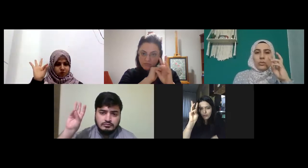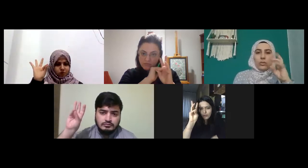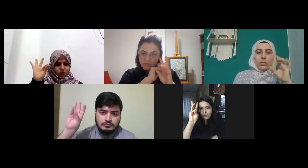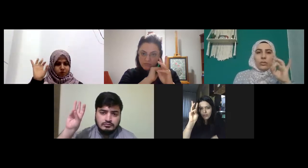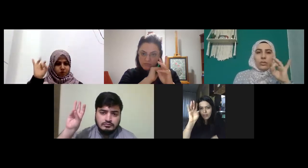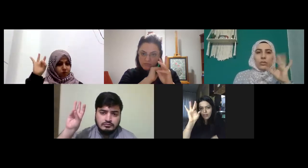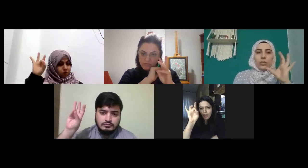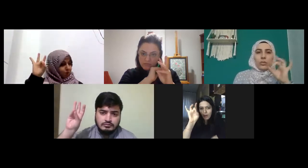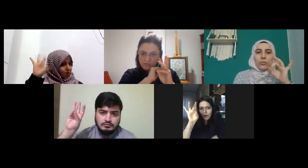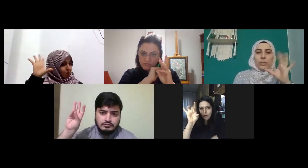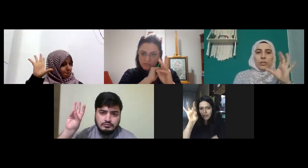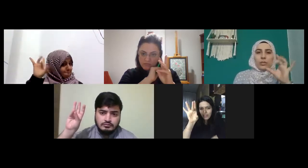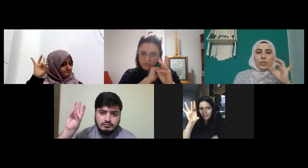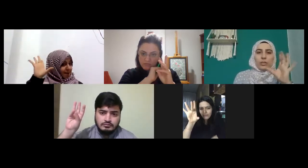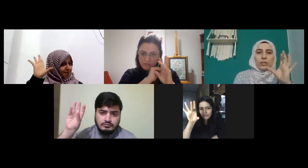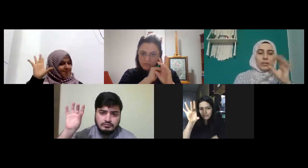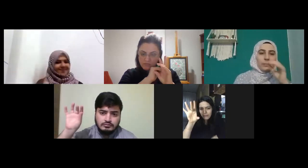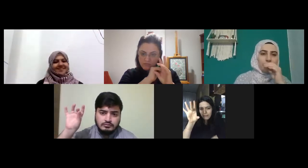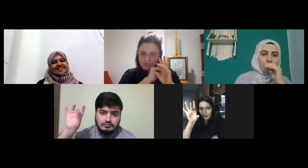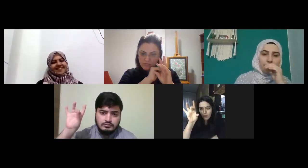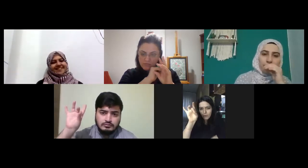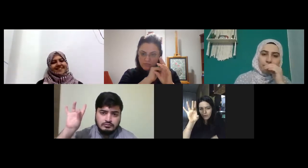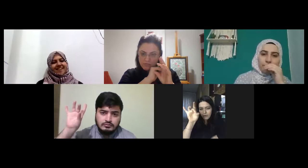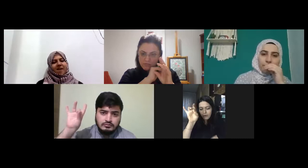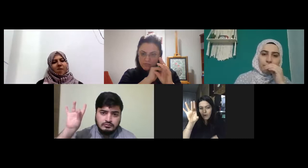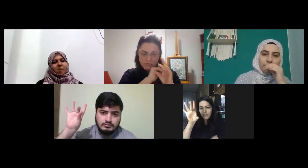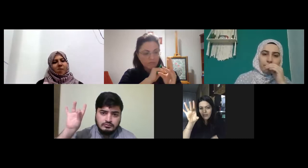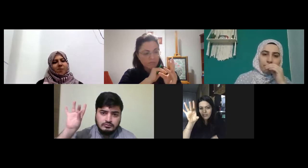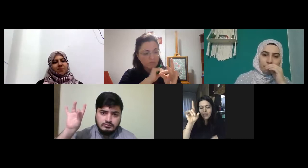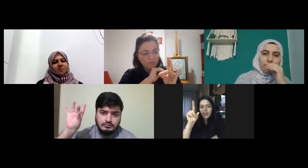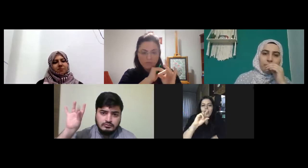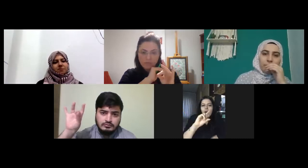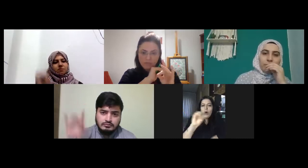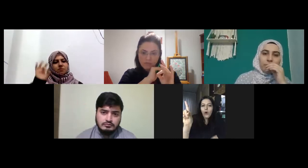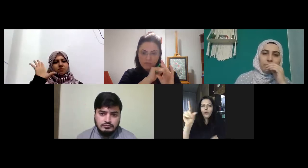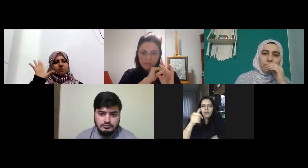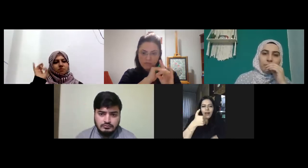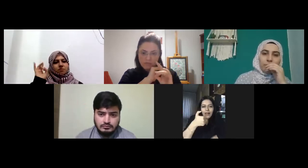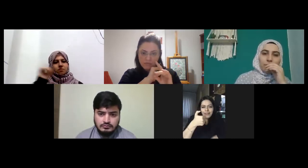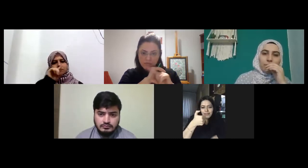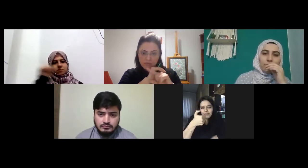on beş on beş orta var on beş on altı